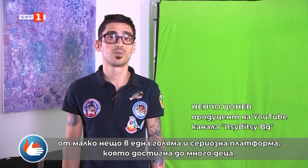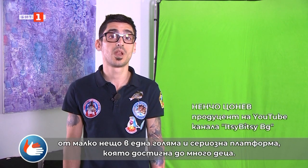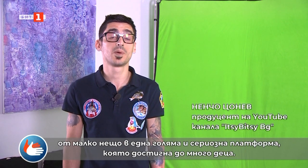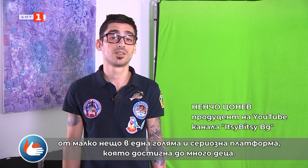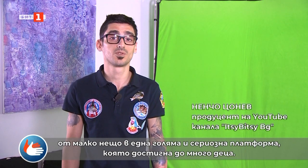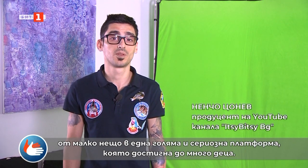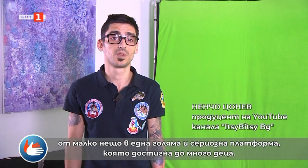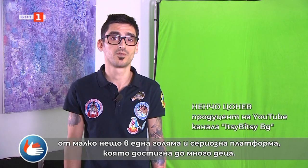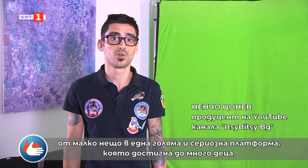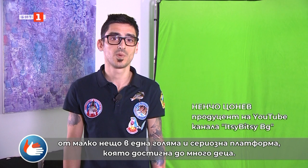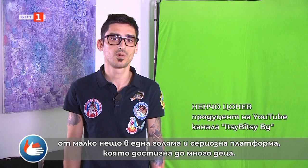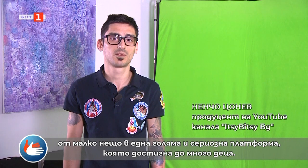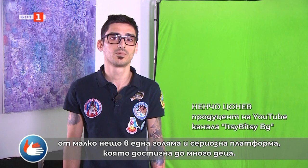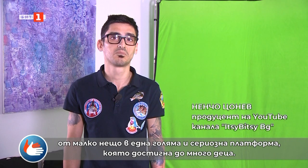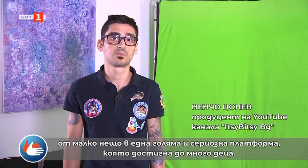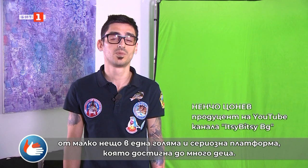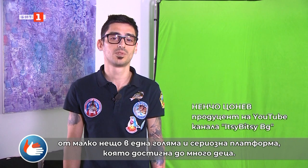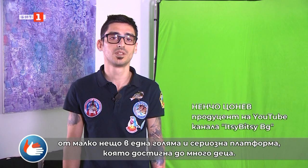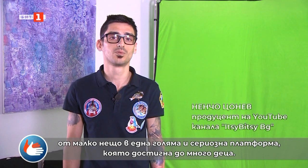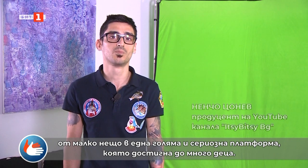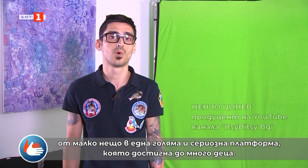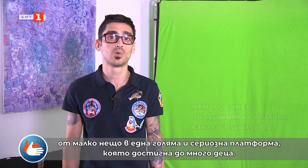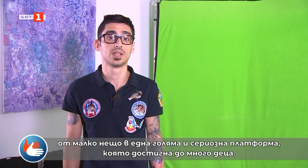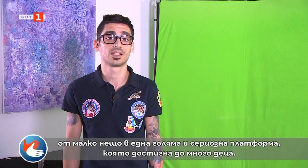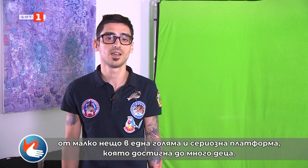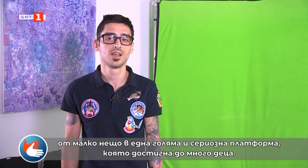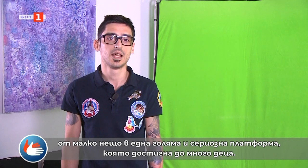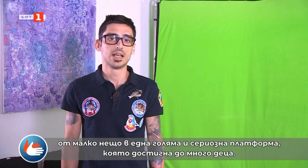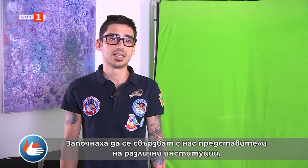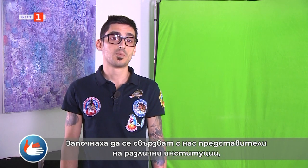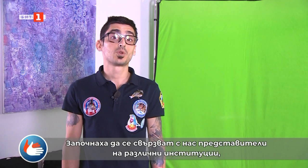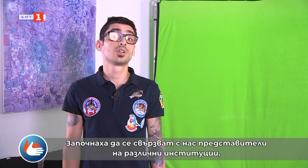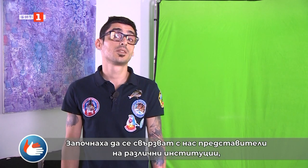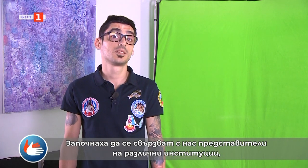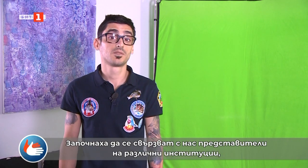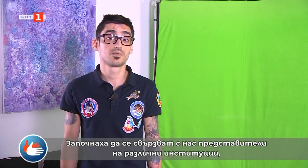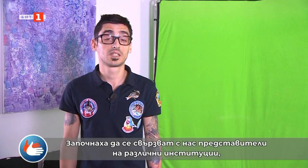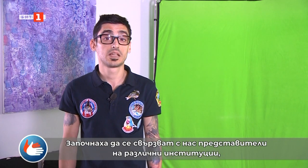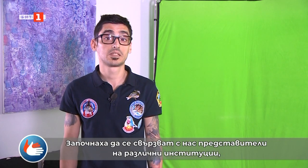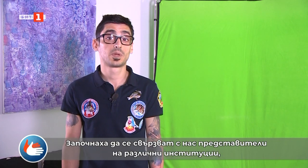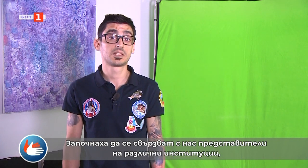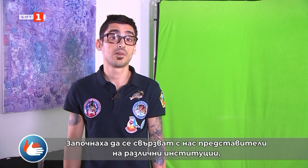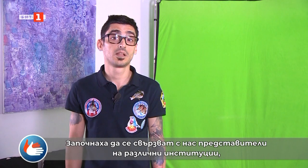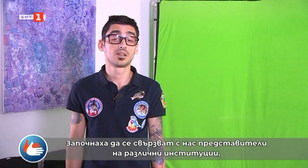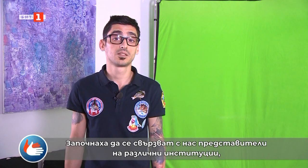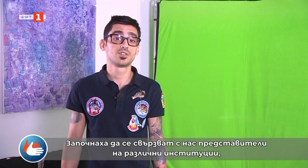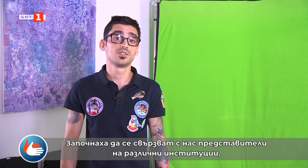голяма и сериозна платформа, която достигна до много деца. Започнаха да се свързват с нас представители на различни